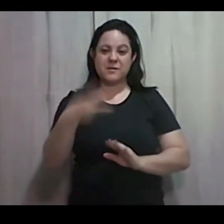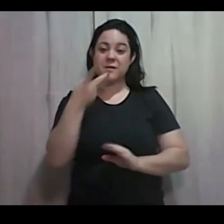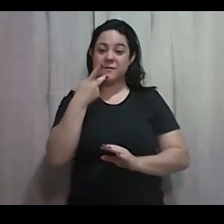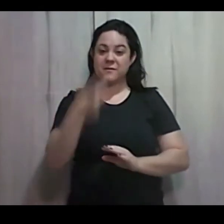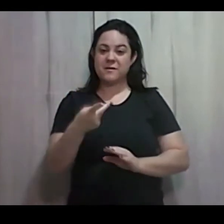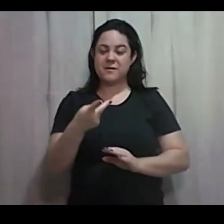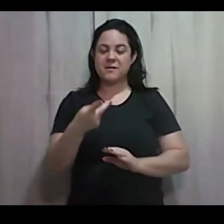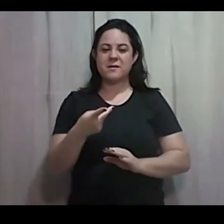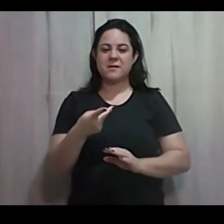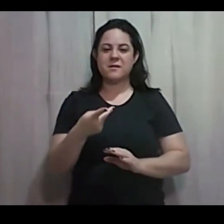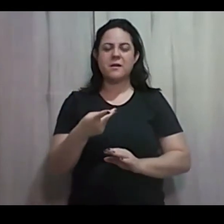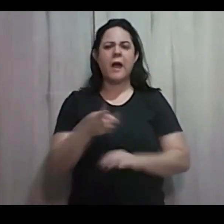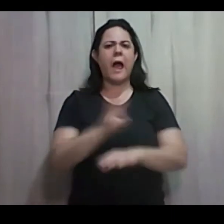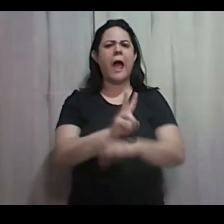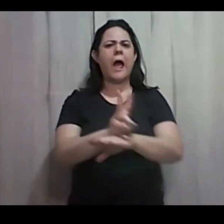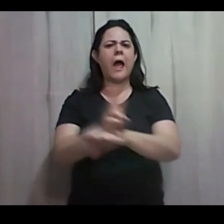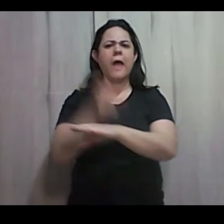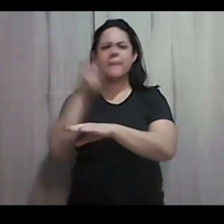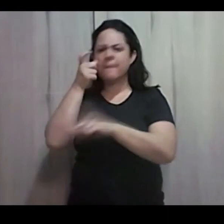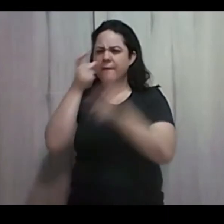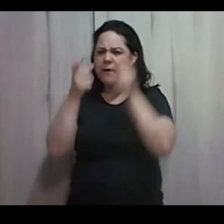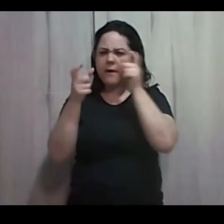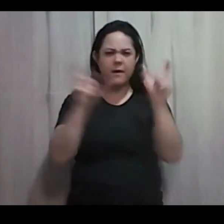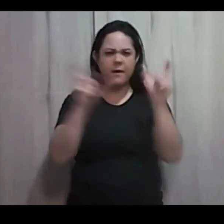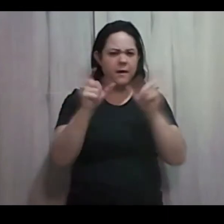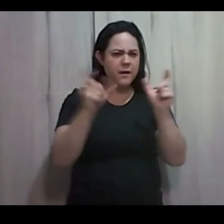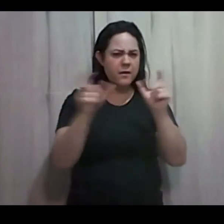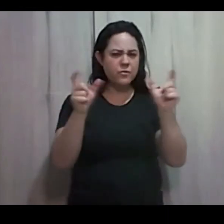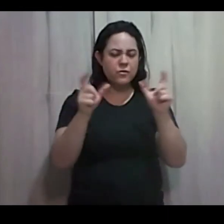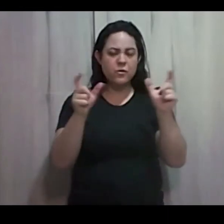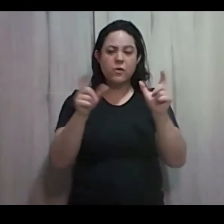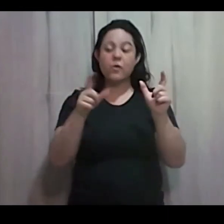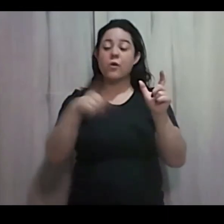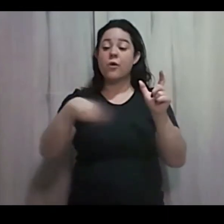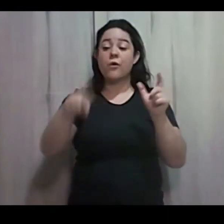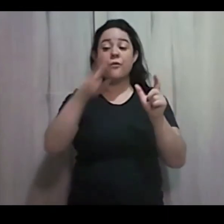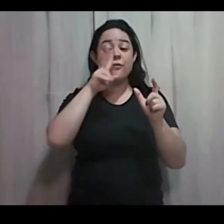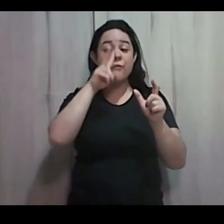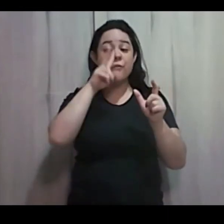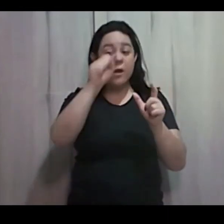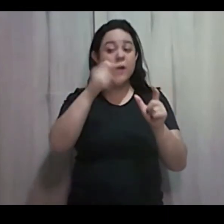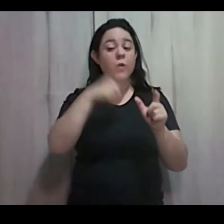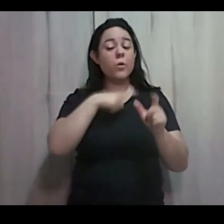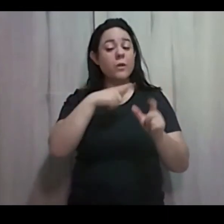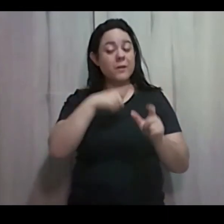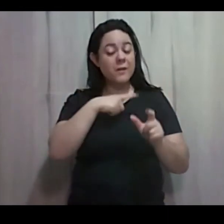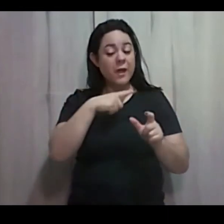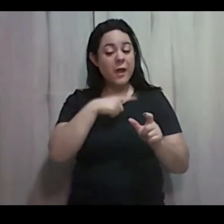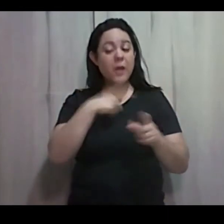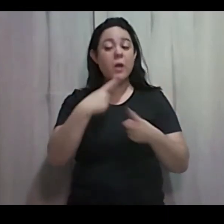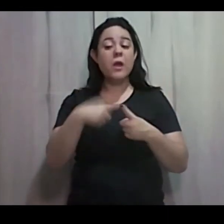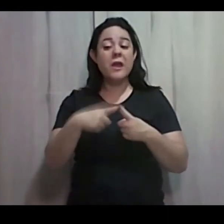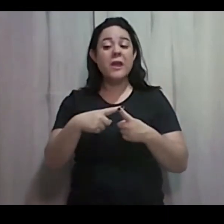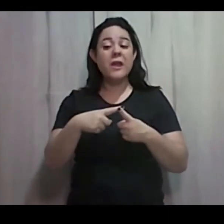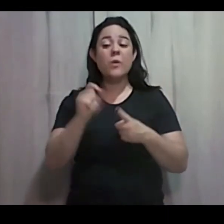atento Fortaleça o que resta E que estava para morrer Pois não achei suas obras